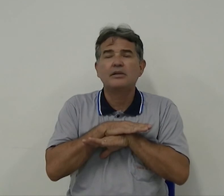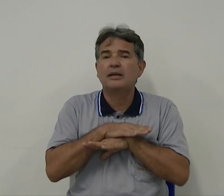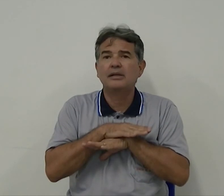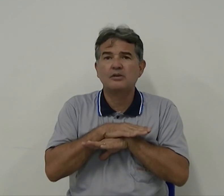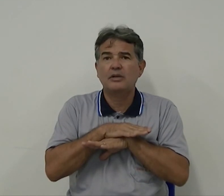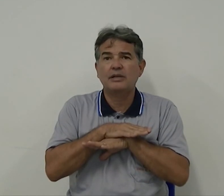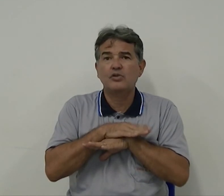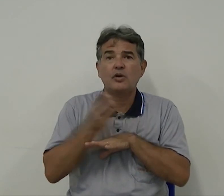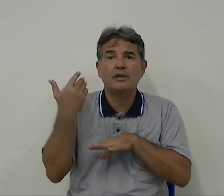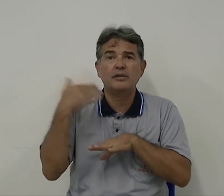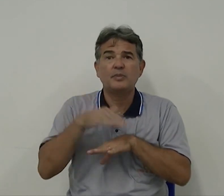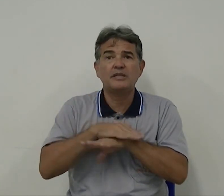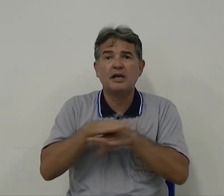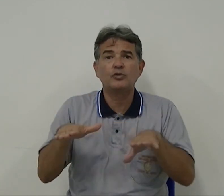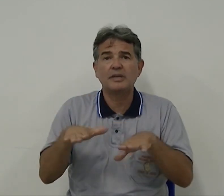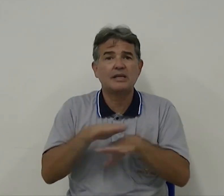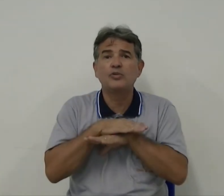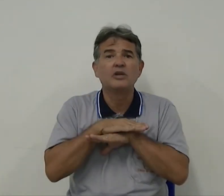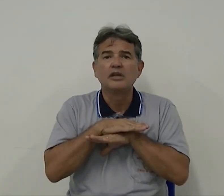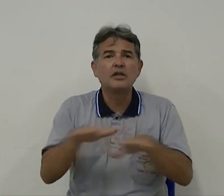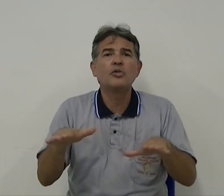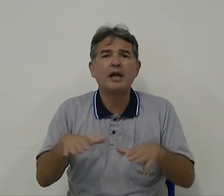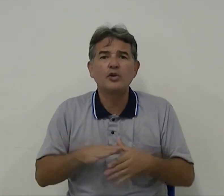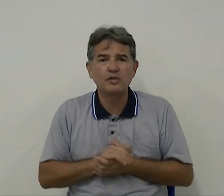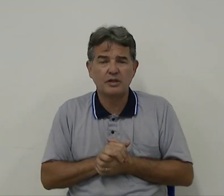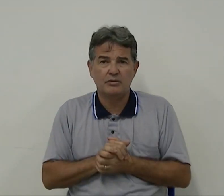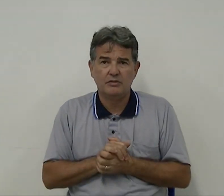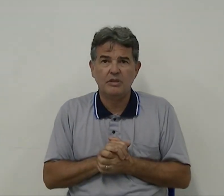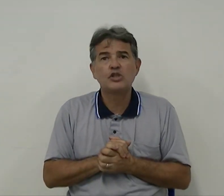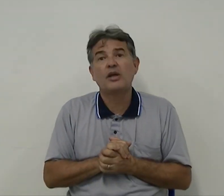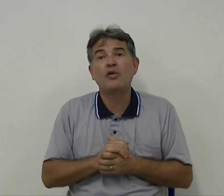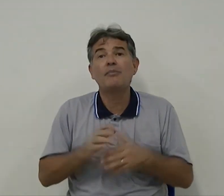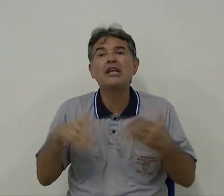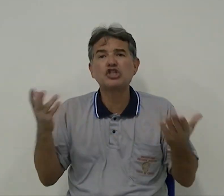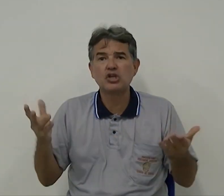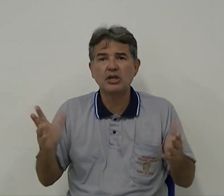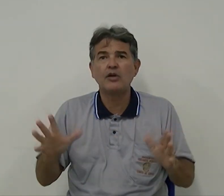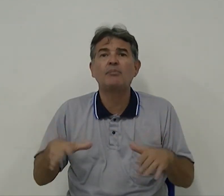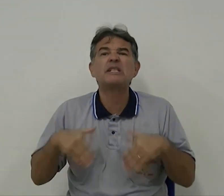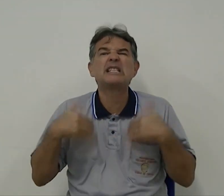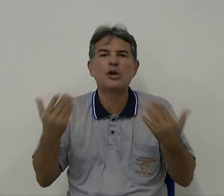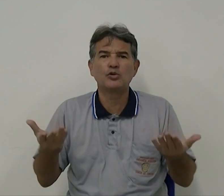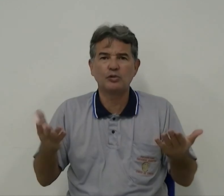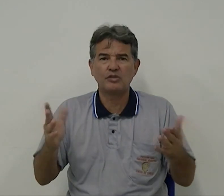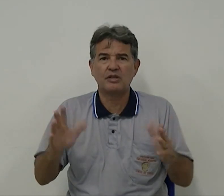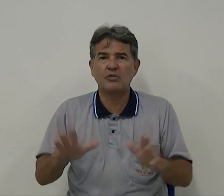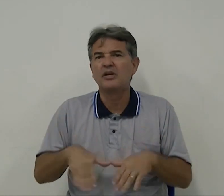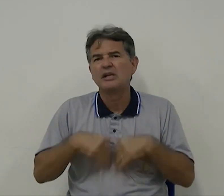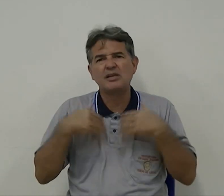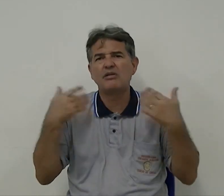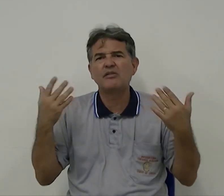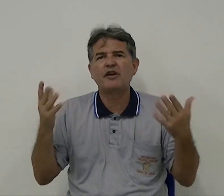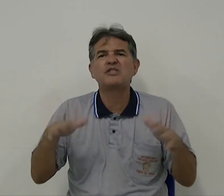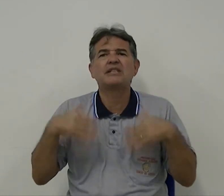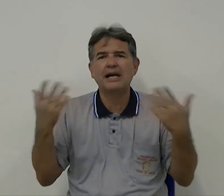da escola especial do passado, que não é inclusão, isso aí é uma mentira, é uma pseudo-ilusão, isso é uma falsidade